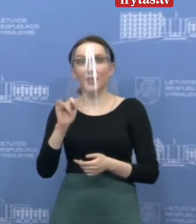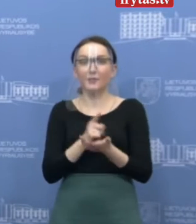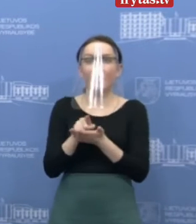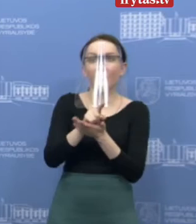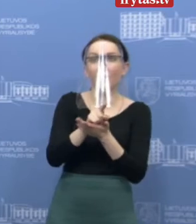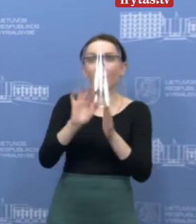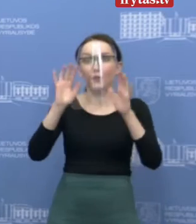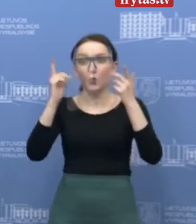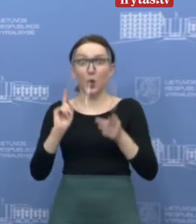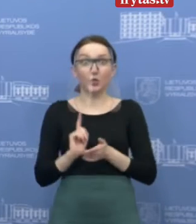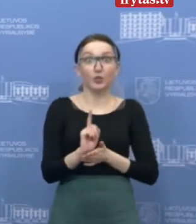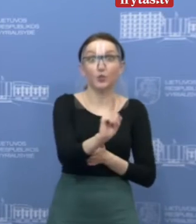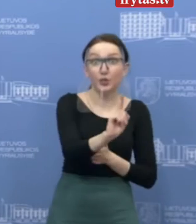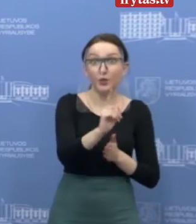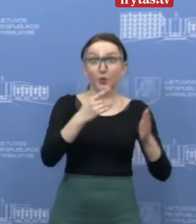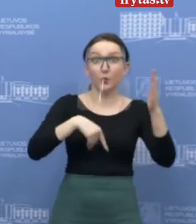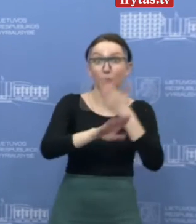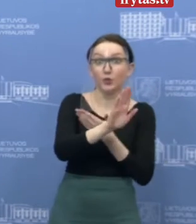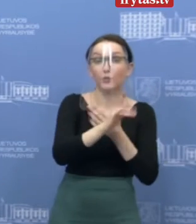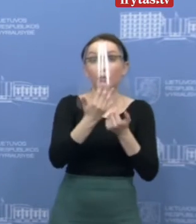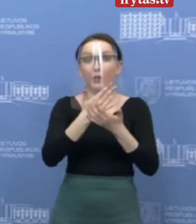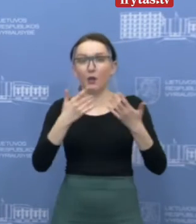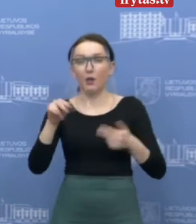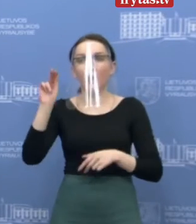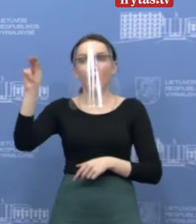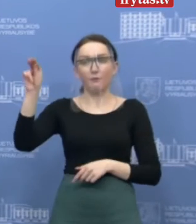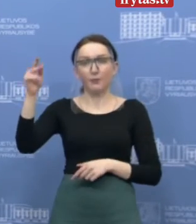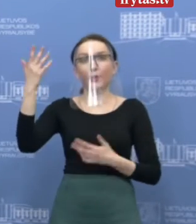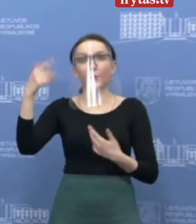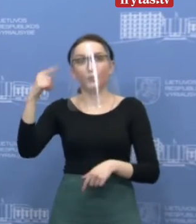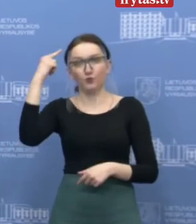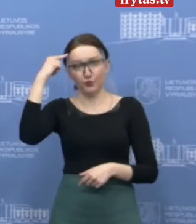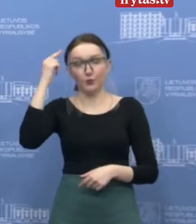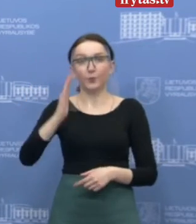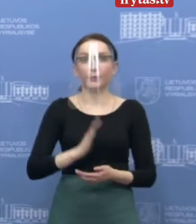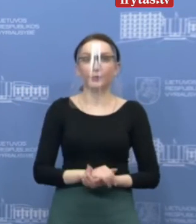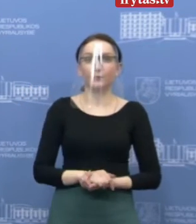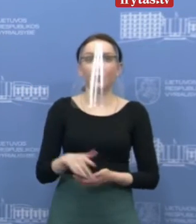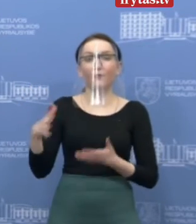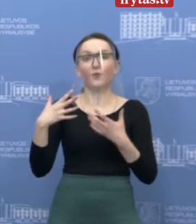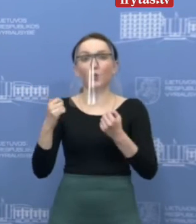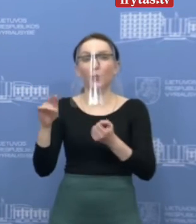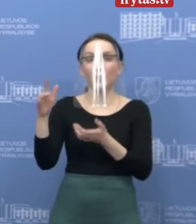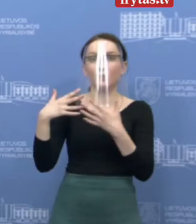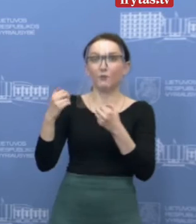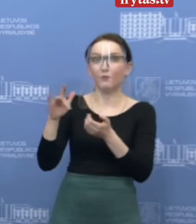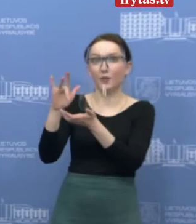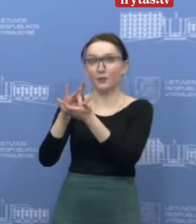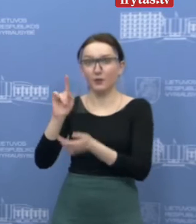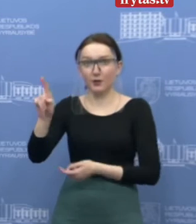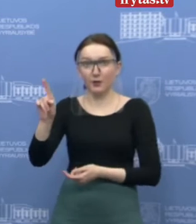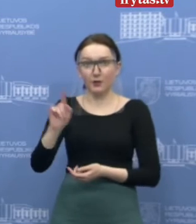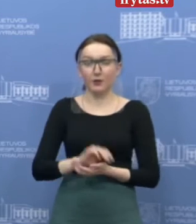pasikeitimą, tai jeigu jūs išeisite iš savizoliacijos apie šitas žinos visuomenės sveikatos centras, bet tai